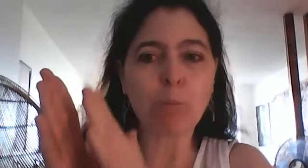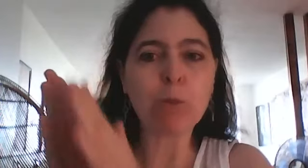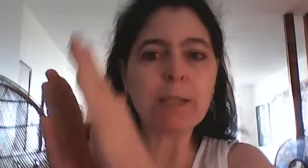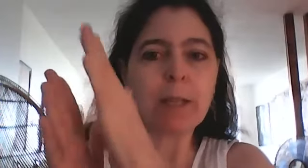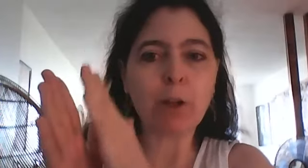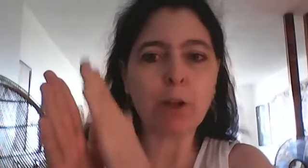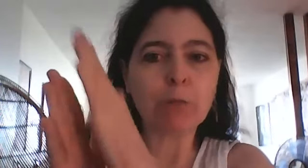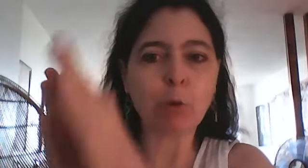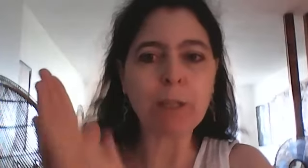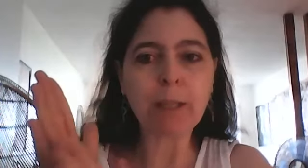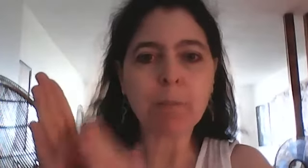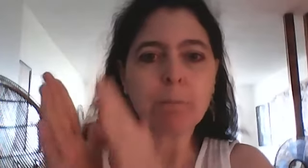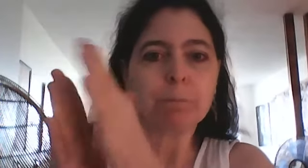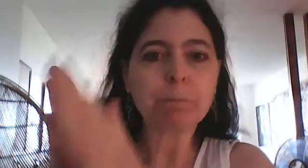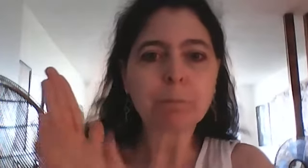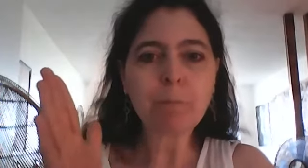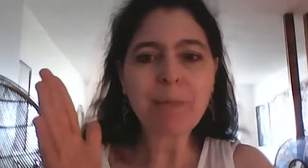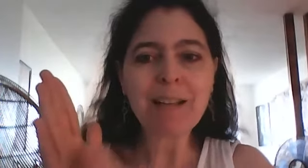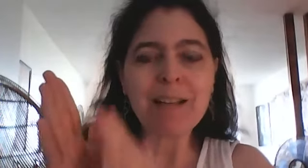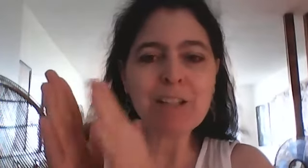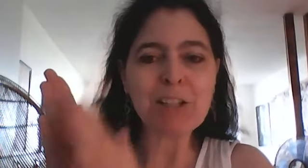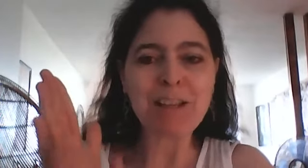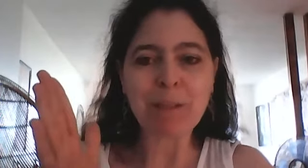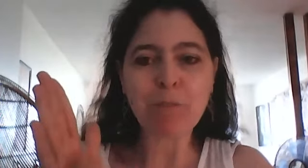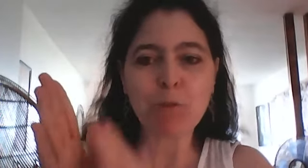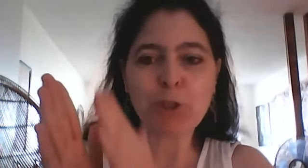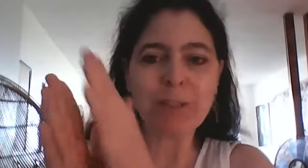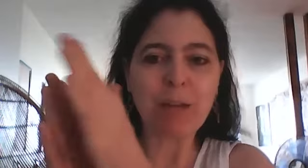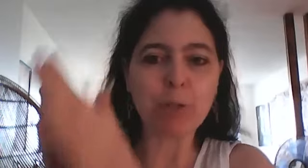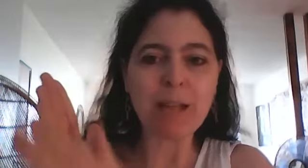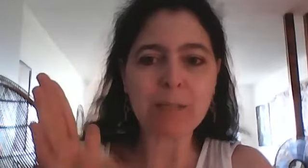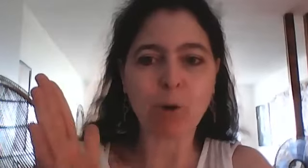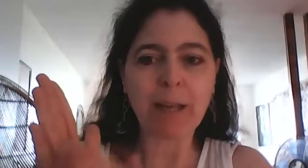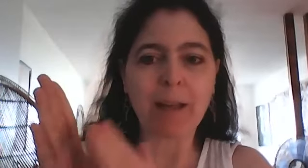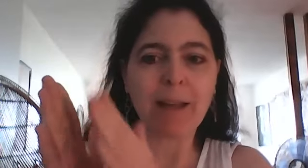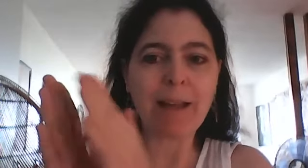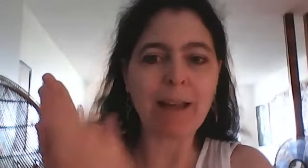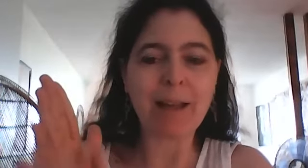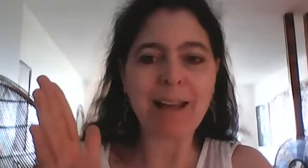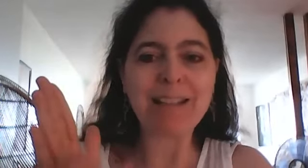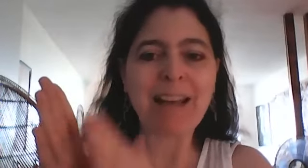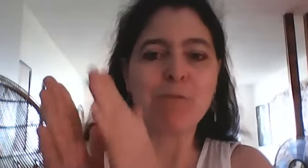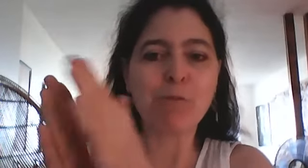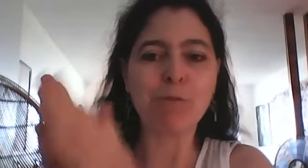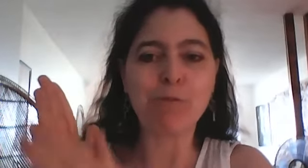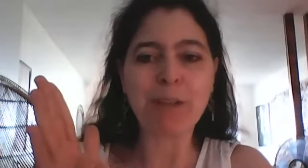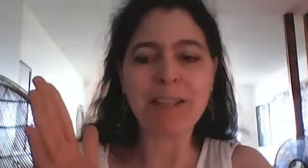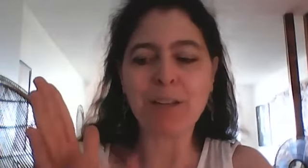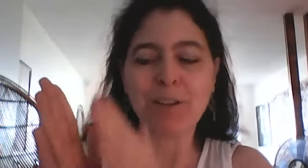peut aussi tourner là j'ai l'impression faut que je tourne dans l'autre sens pour que à l'écran vous voyez que